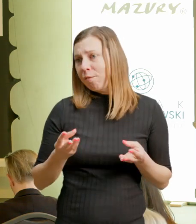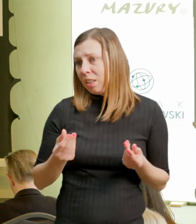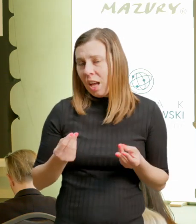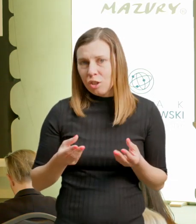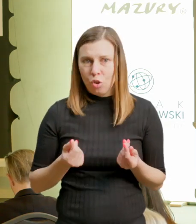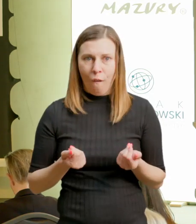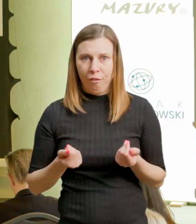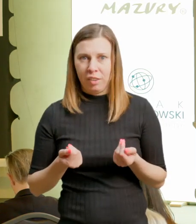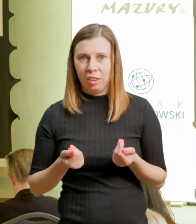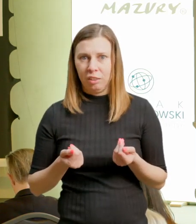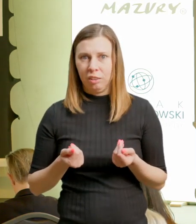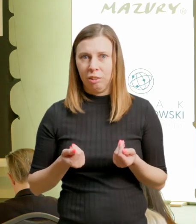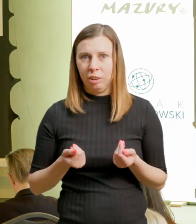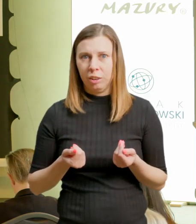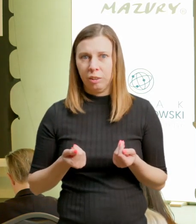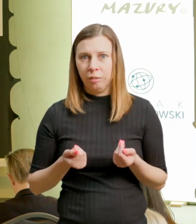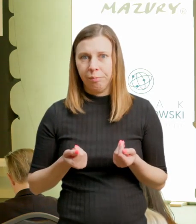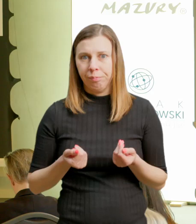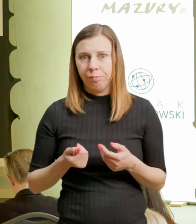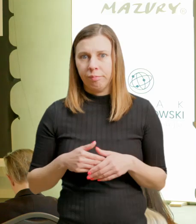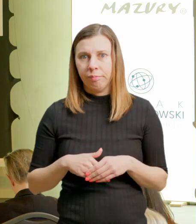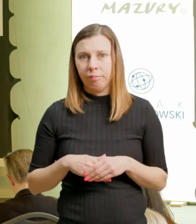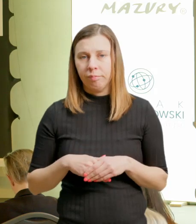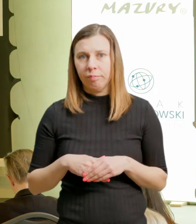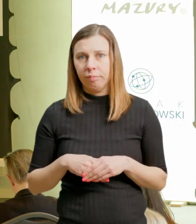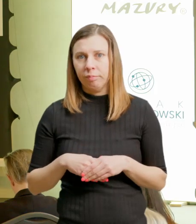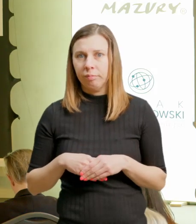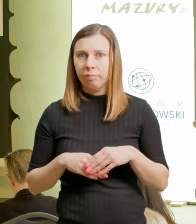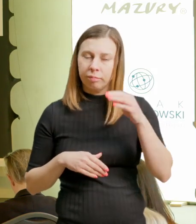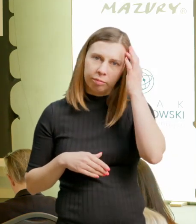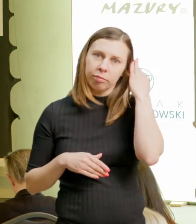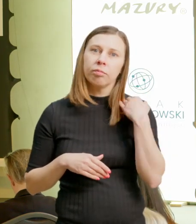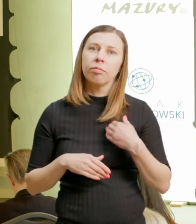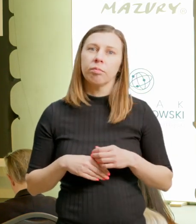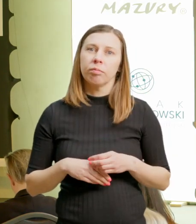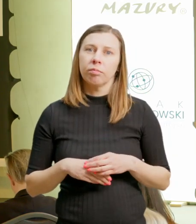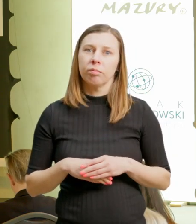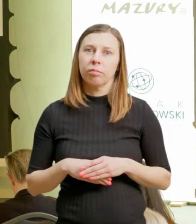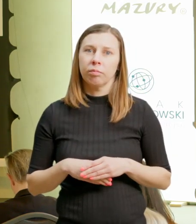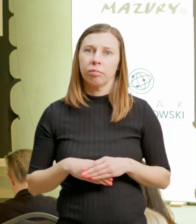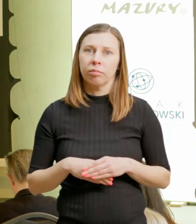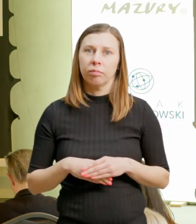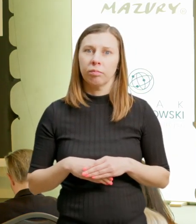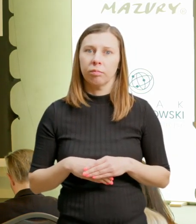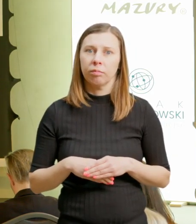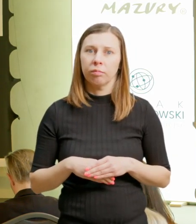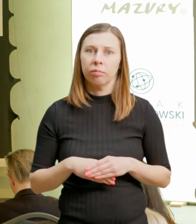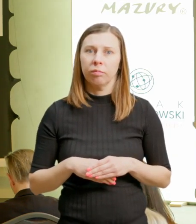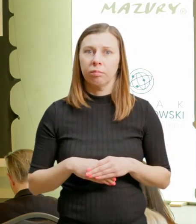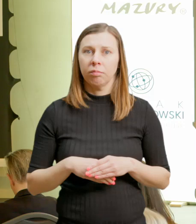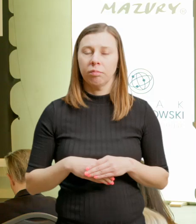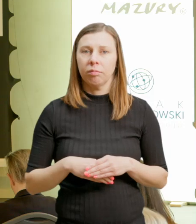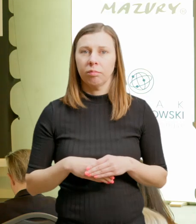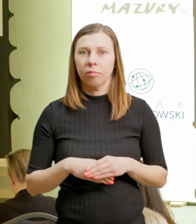wyprzedzeniem, żebyśmy mogli oszczędzać jak najwięcej środków. A z drugiej strony decydujemy się na